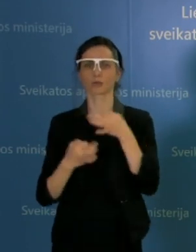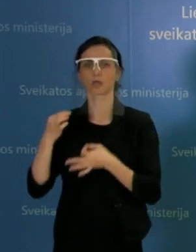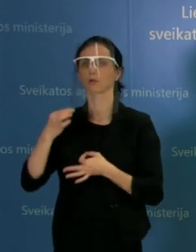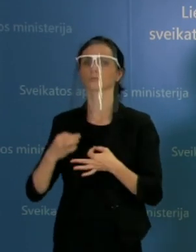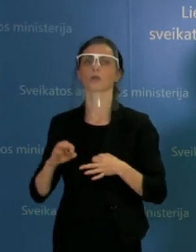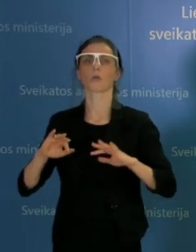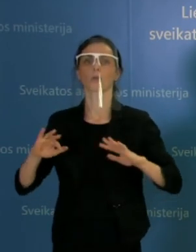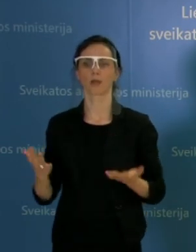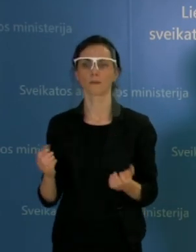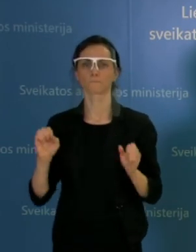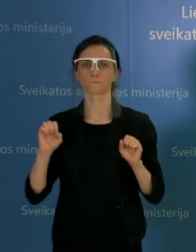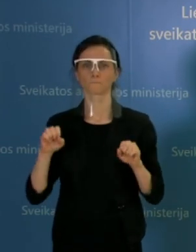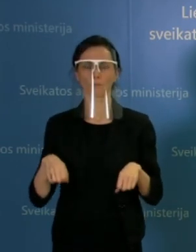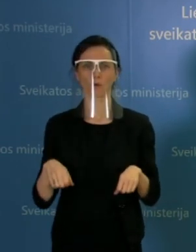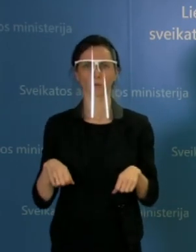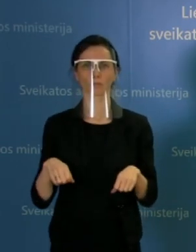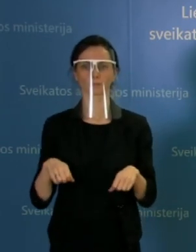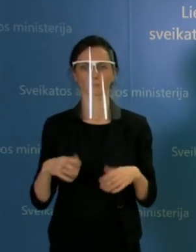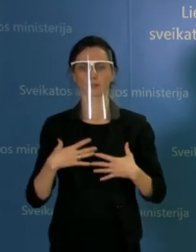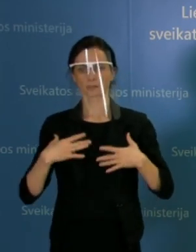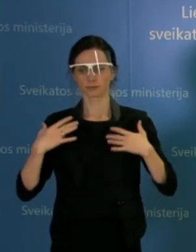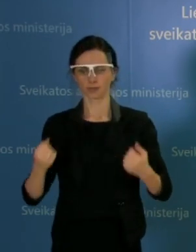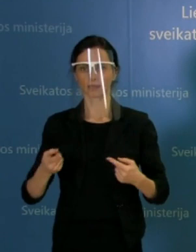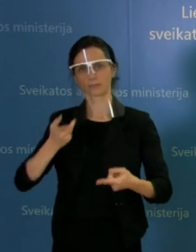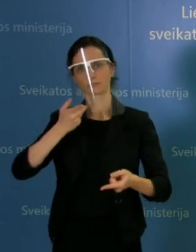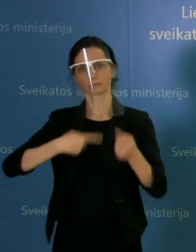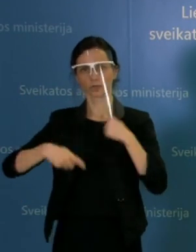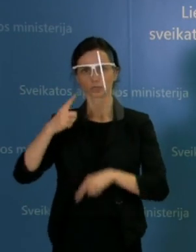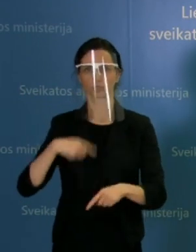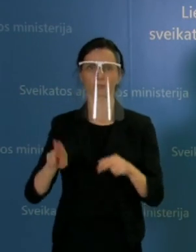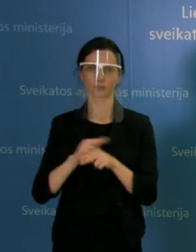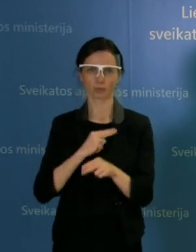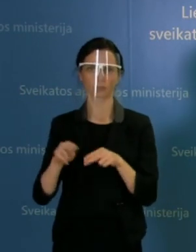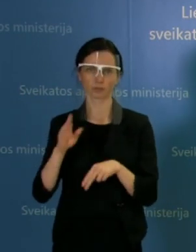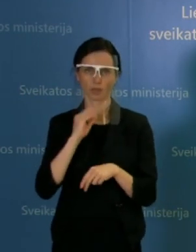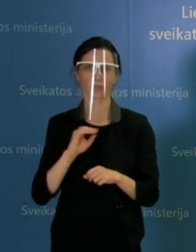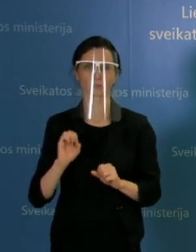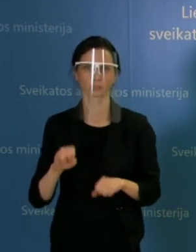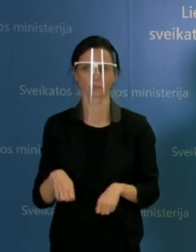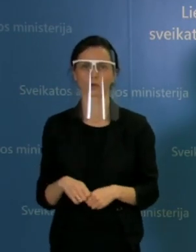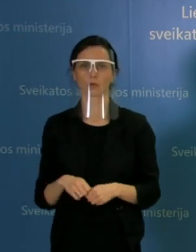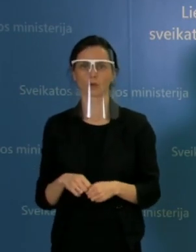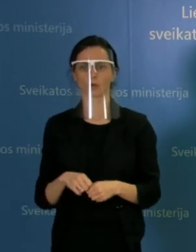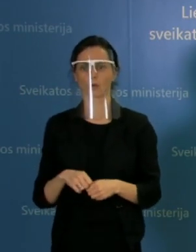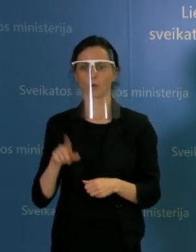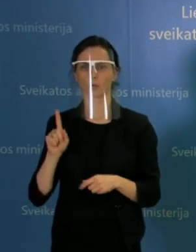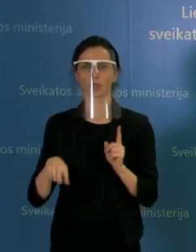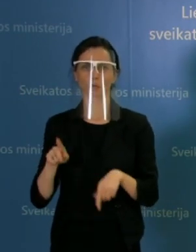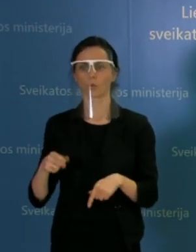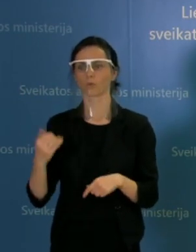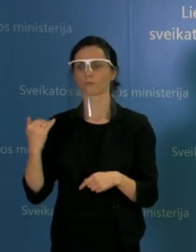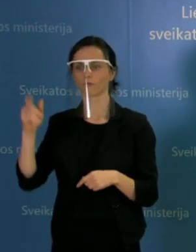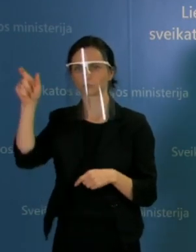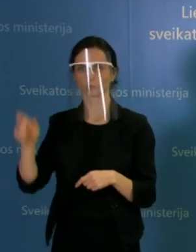plačiau naudoti sveikatą gražinantį galbūt gydimą tiem, kurie tiek persirgo covidu,